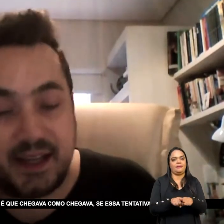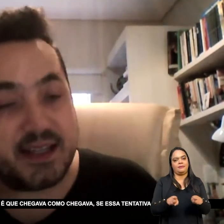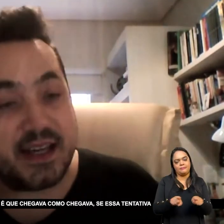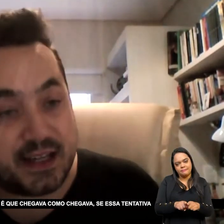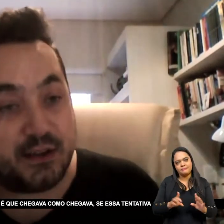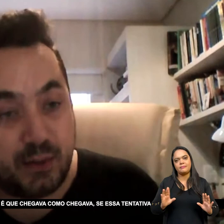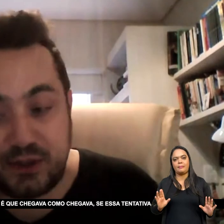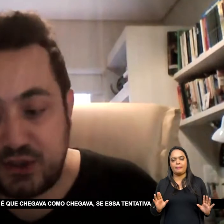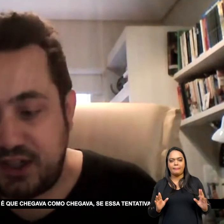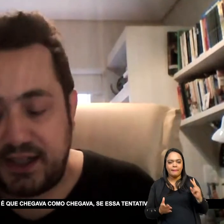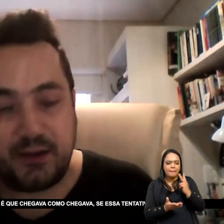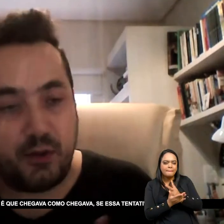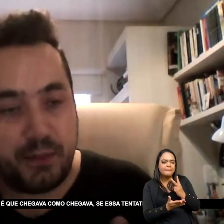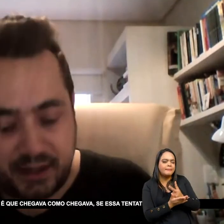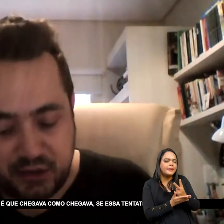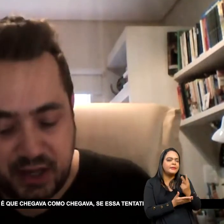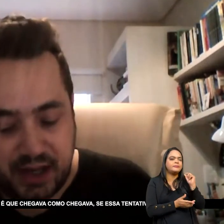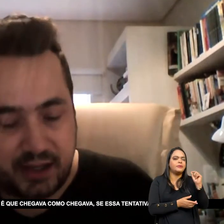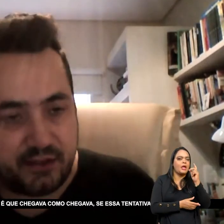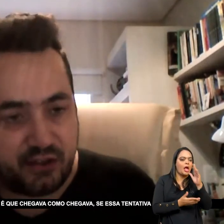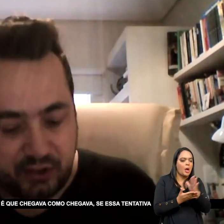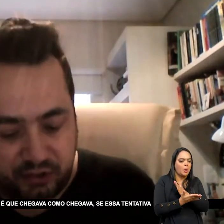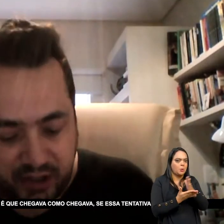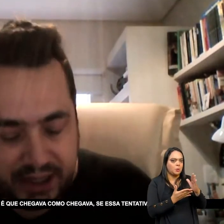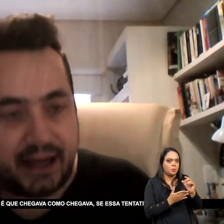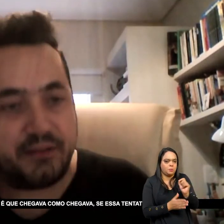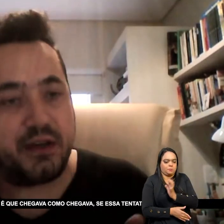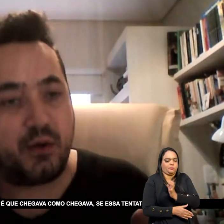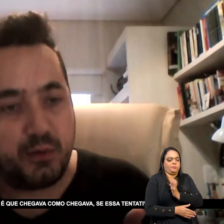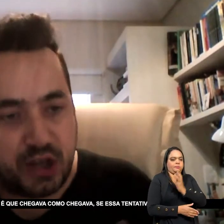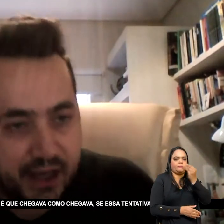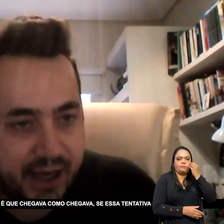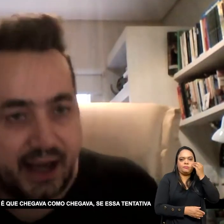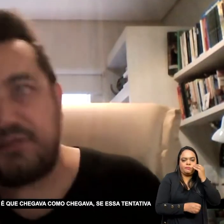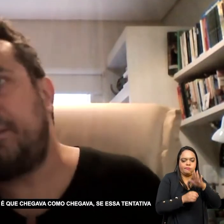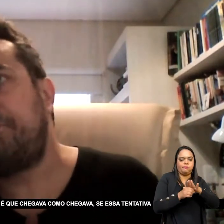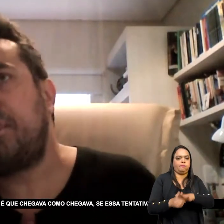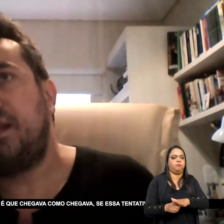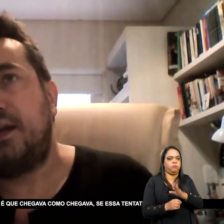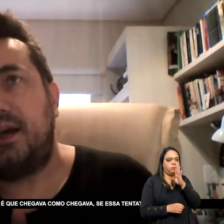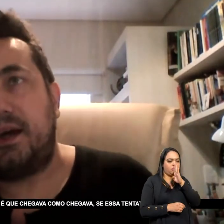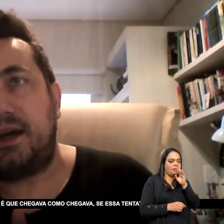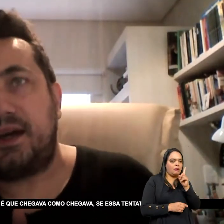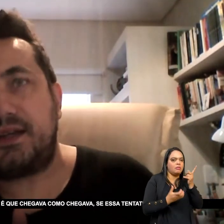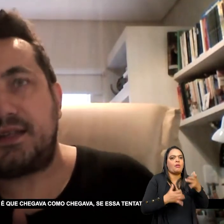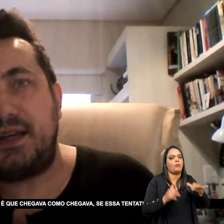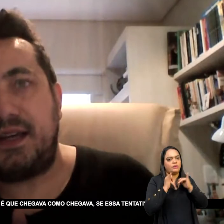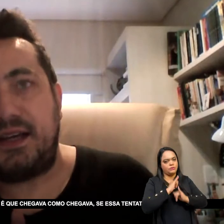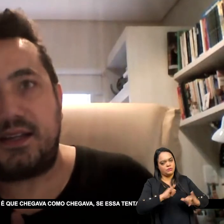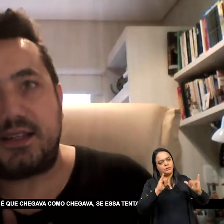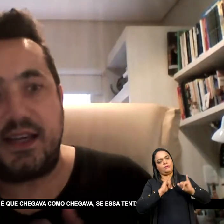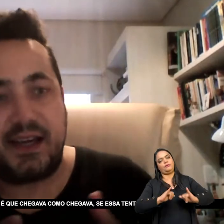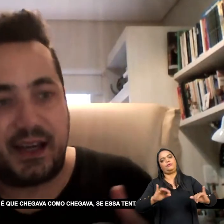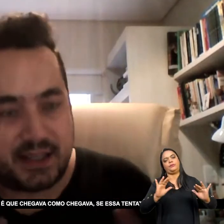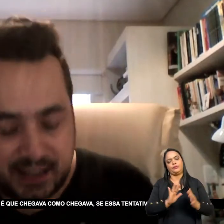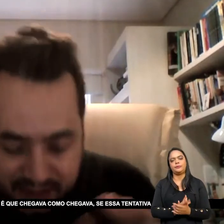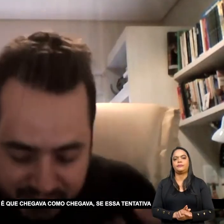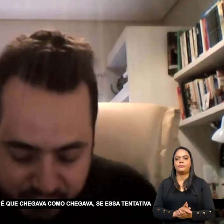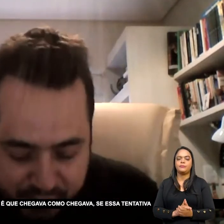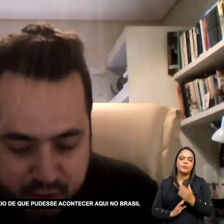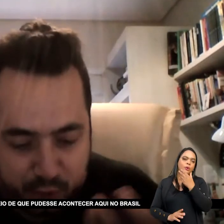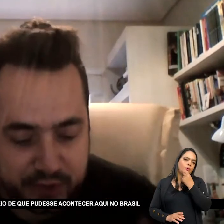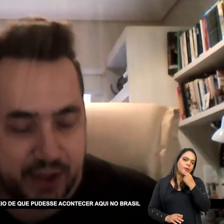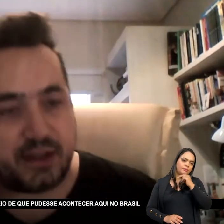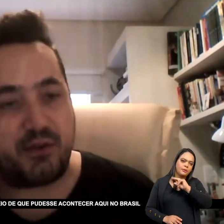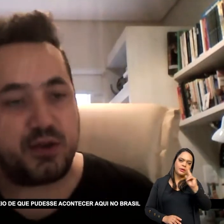eu pensei Nessa questão do Haiti Como é que Chegava Como chegava Se Essa